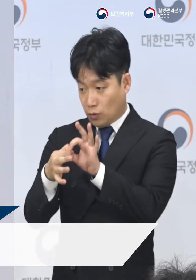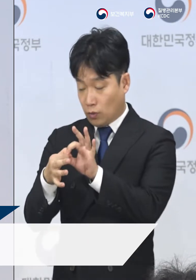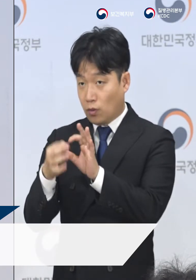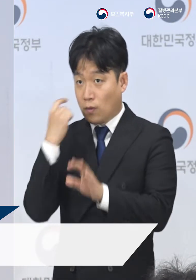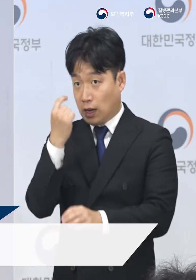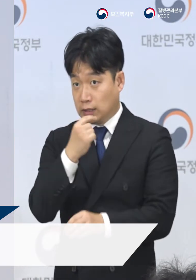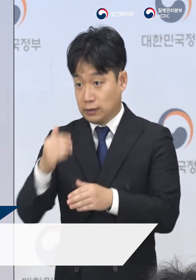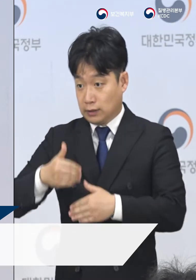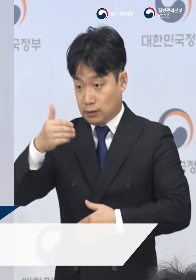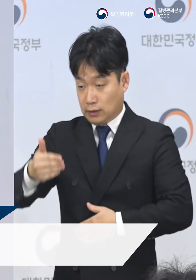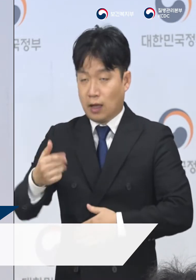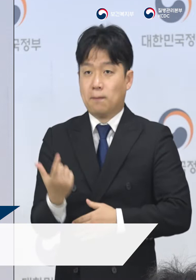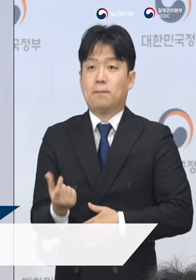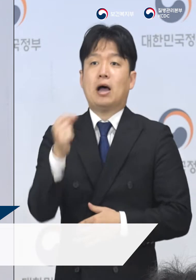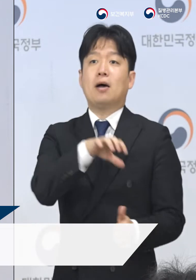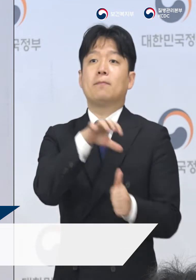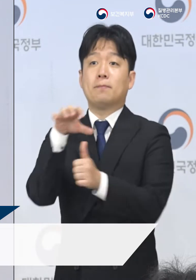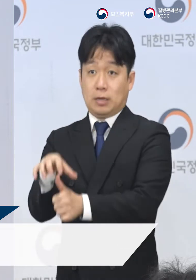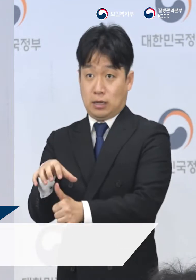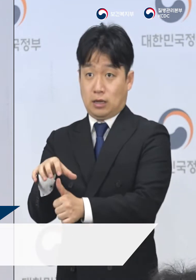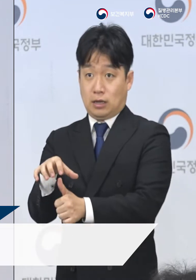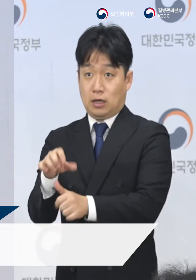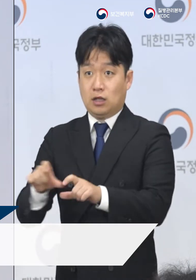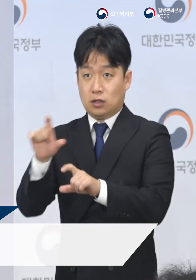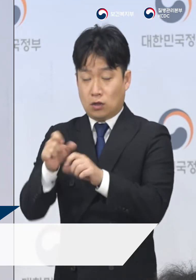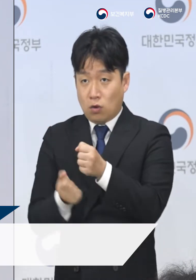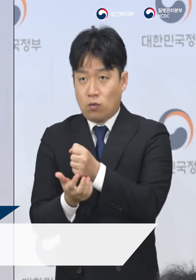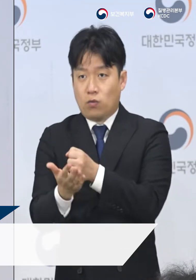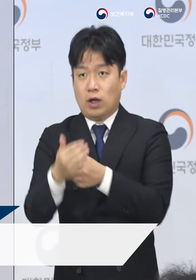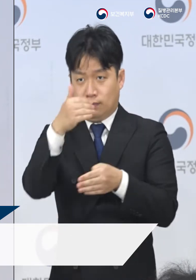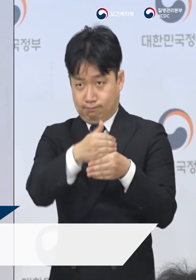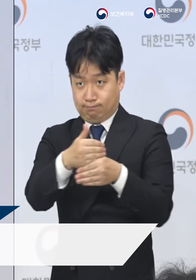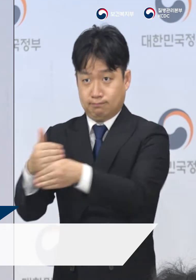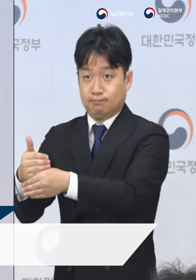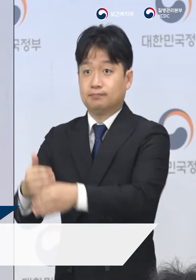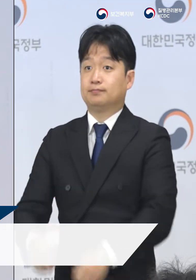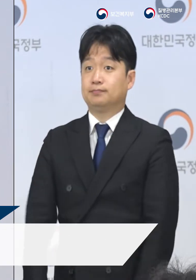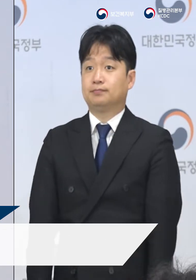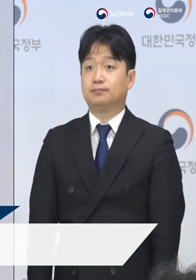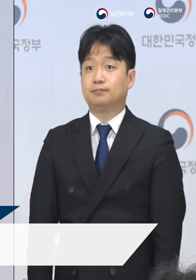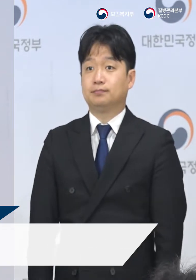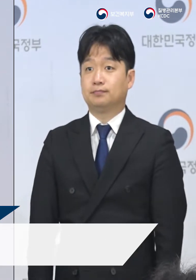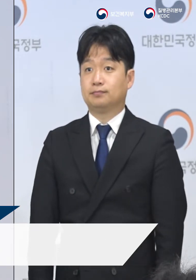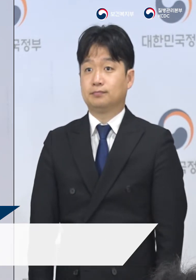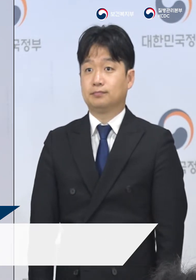확인되면 신속하게 갱리하여 추가적인 감염 확산을 통제하겠습니다.